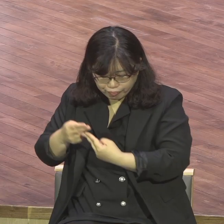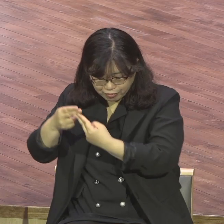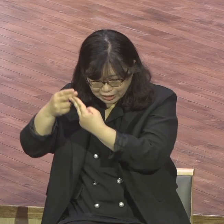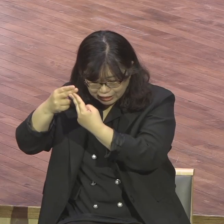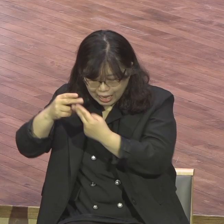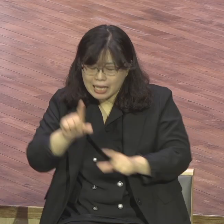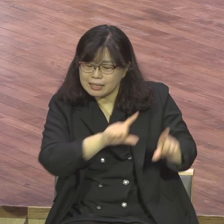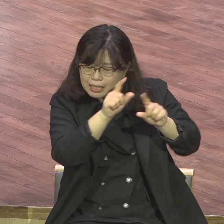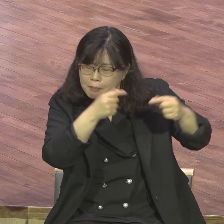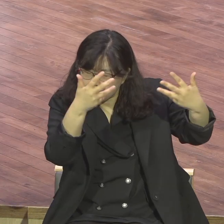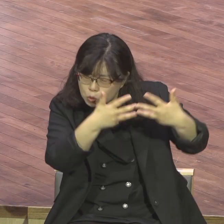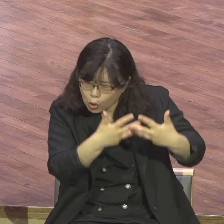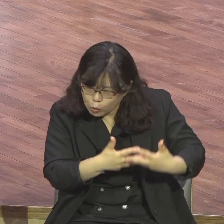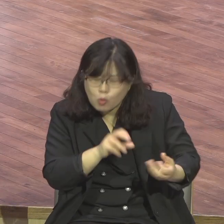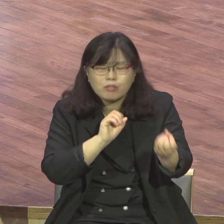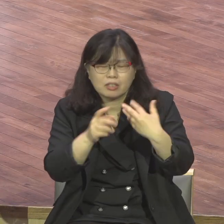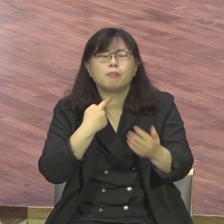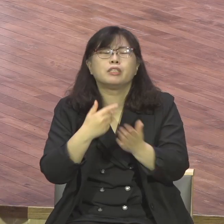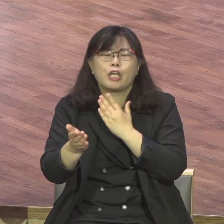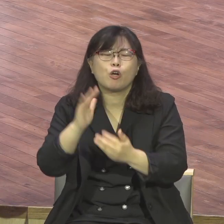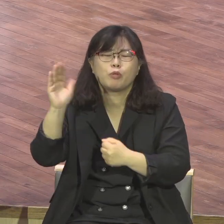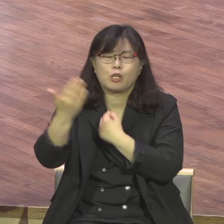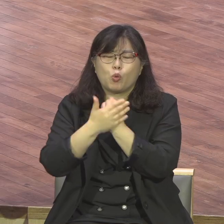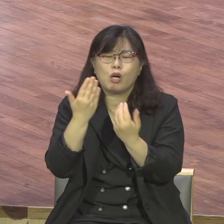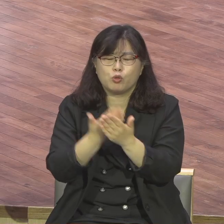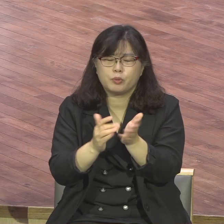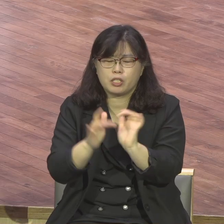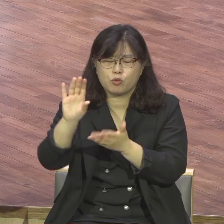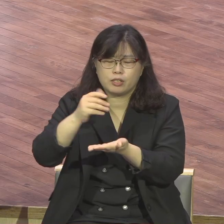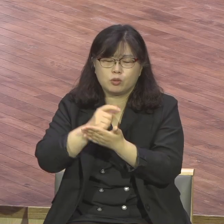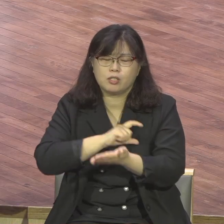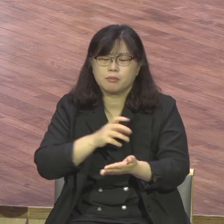조합사삼 예수의 성 받들어 기도합니다 아멘